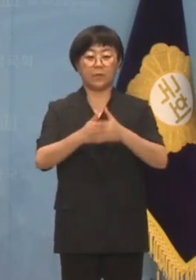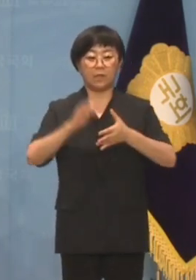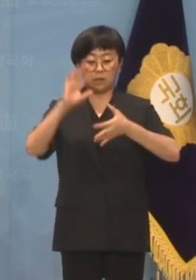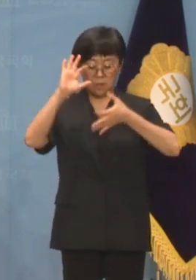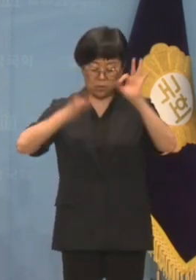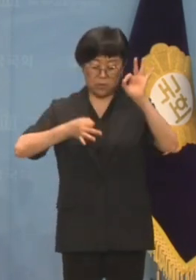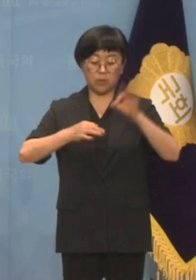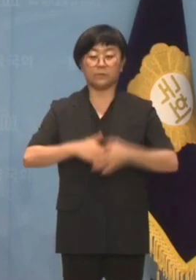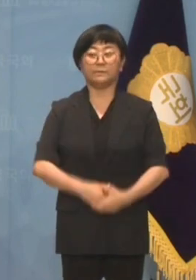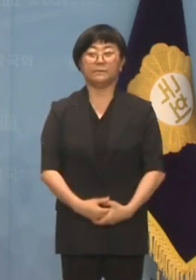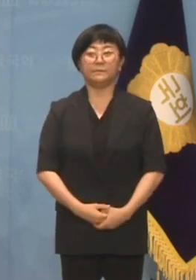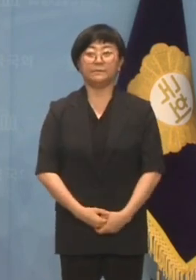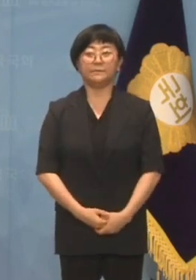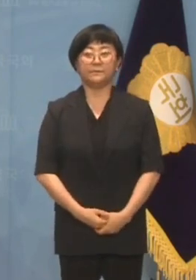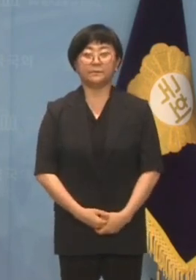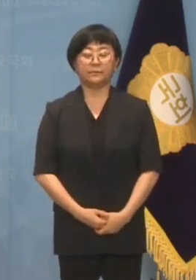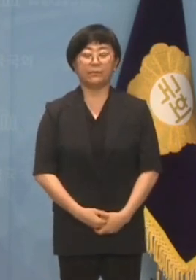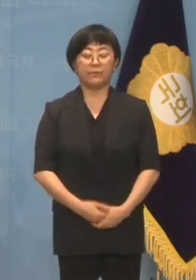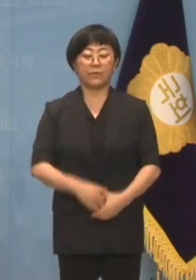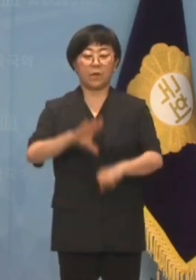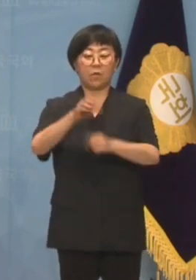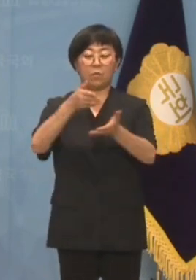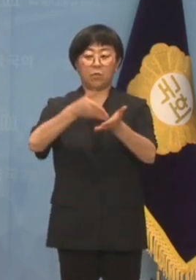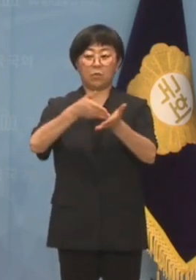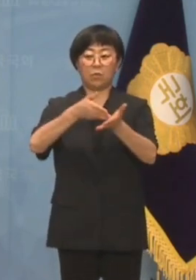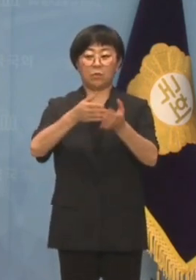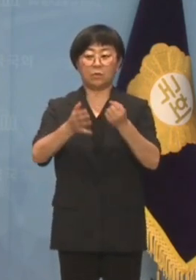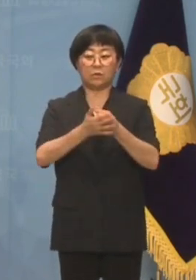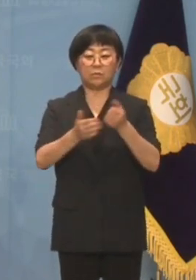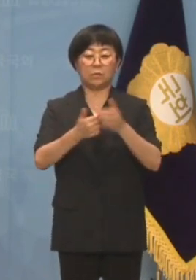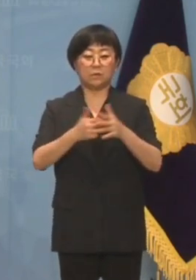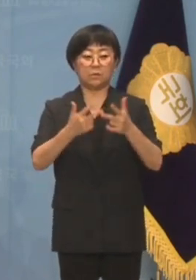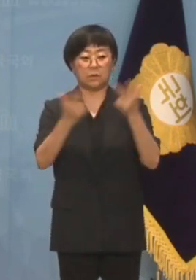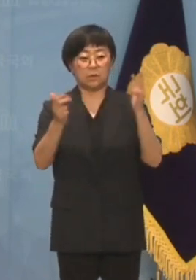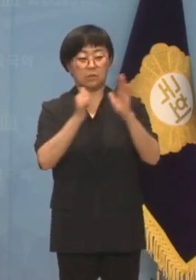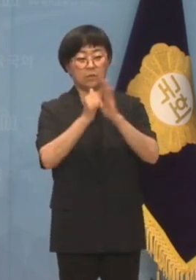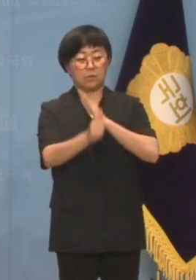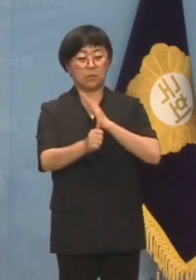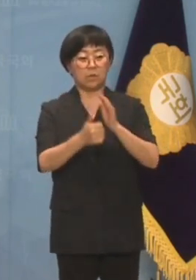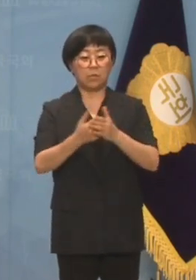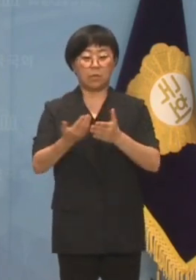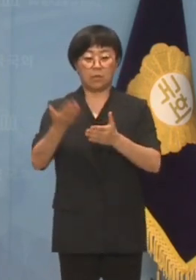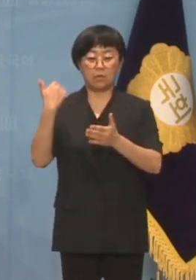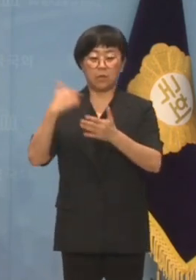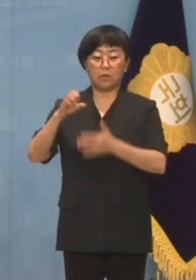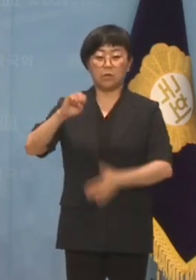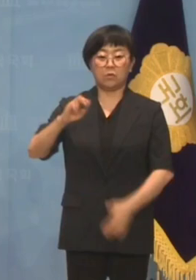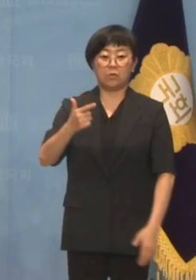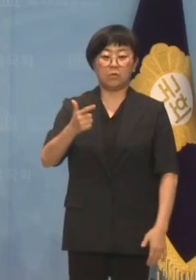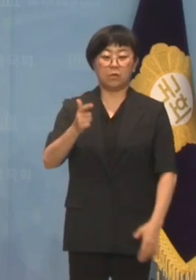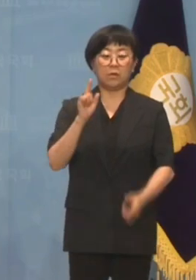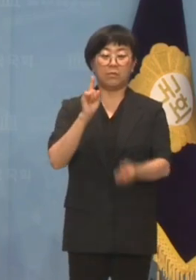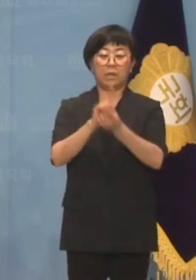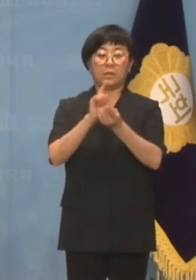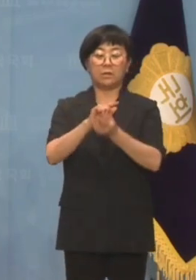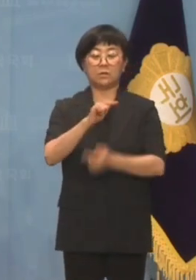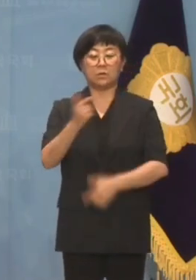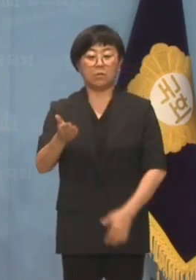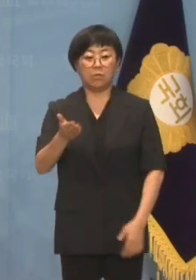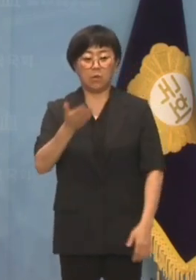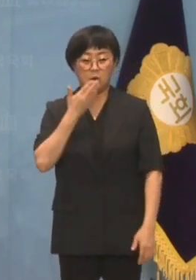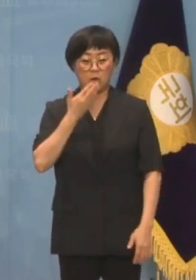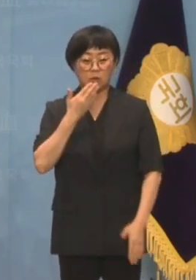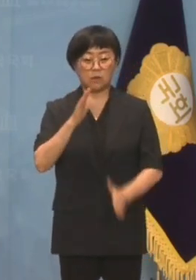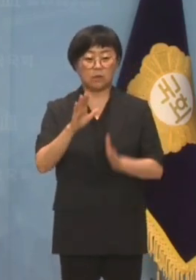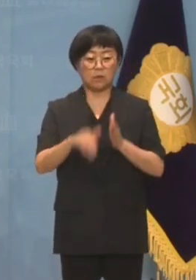남불입니다. 언론 보도에 따르면 이재명 대표가 전날 윤관석 의원을 만나 저녁 식사를